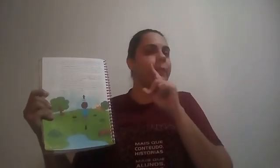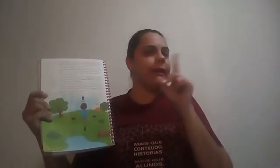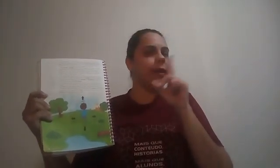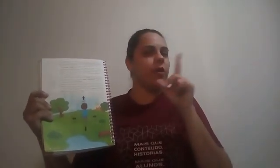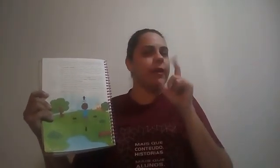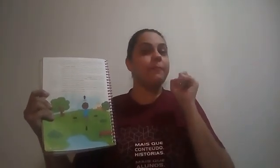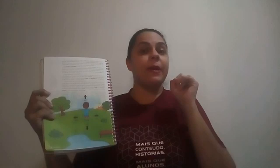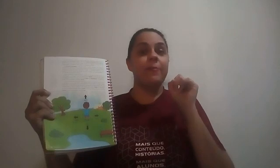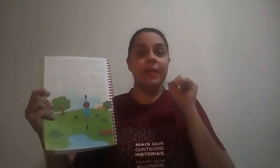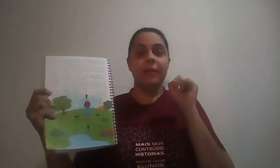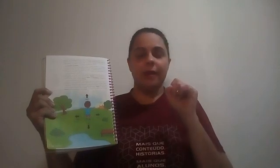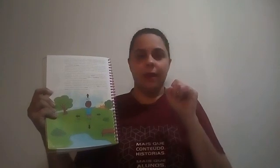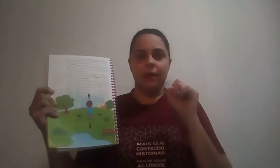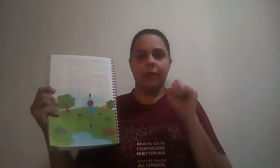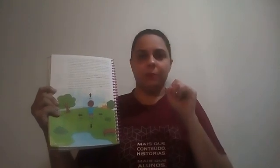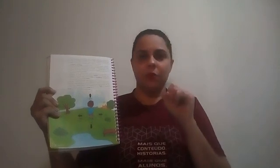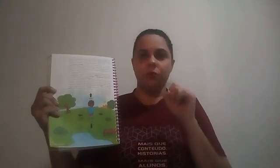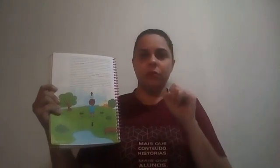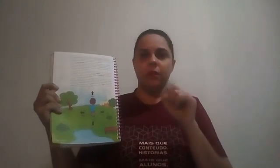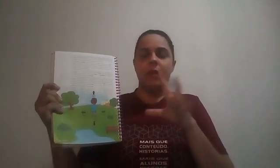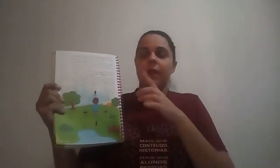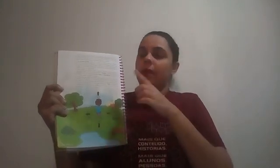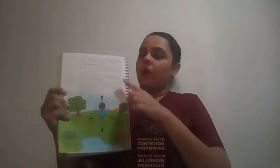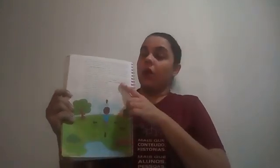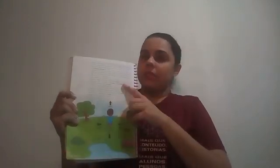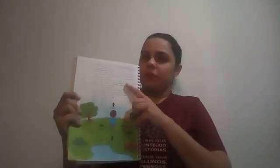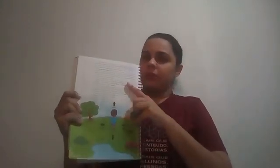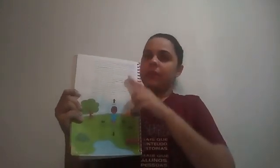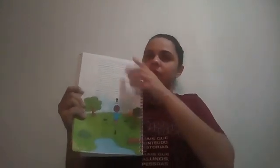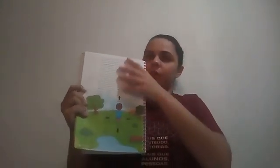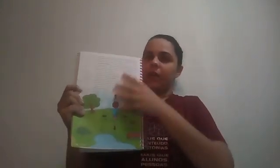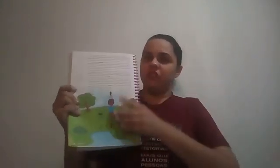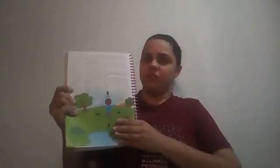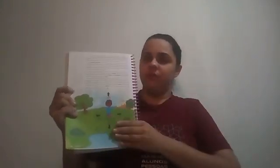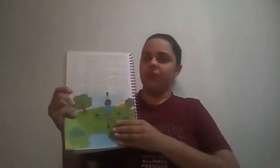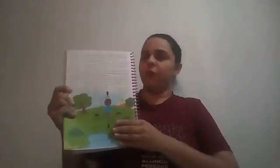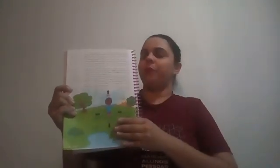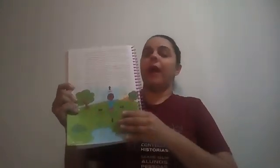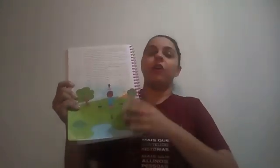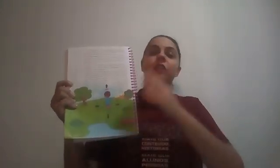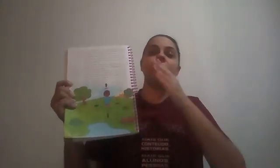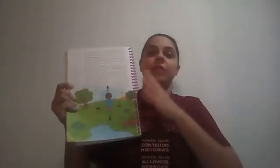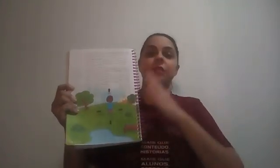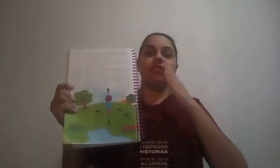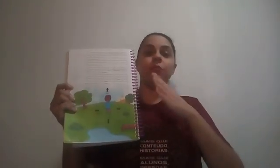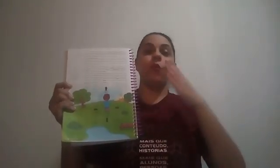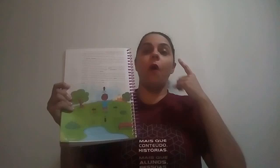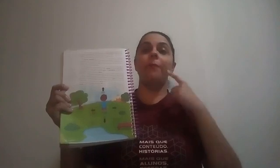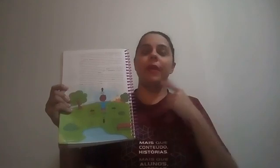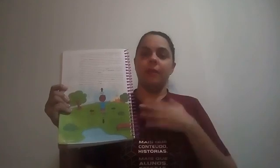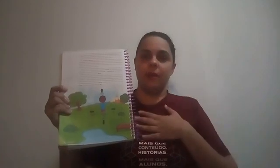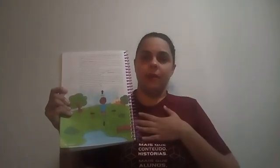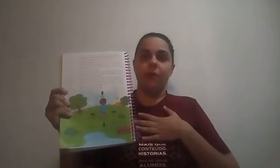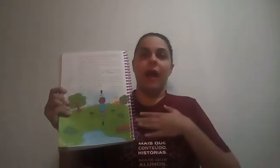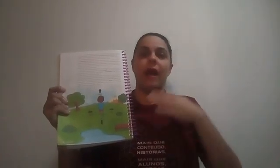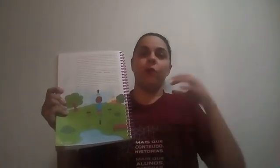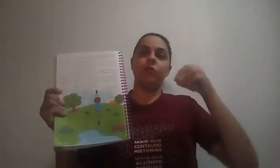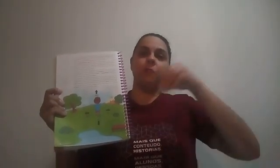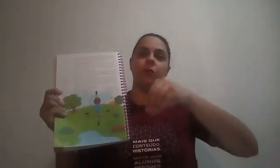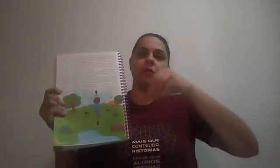é pra decorar, é pra aprender. Tá bom? Rosa dos ventos, foi o que a gente viu. Agora, vocês estão compreendendo os pontos